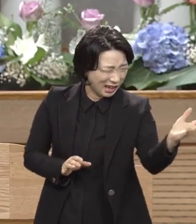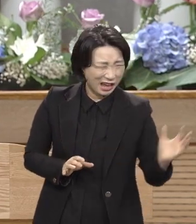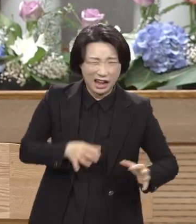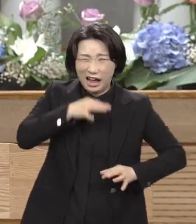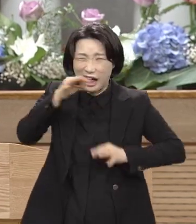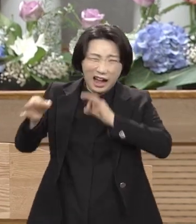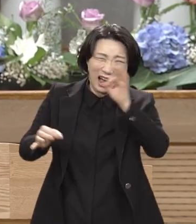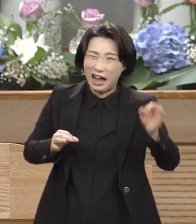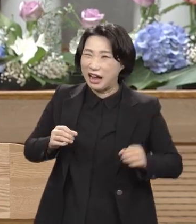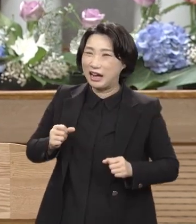가로대.